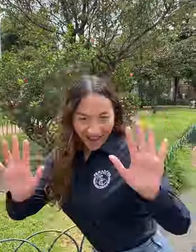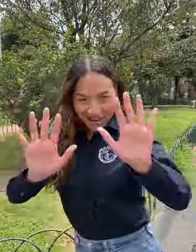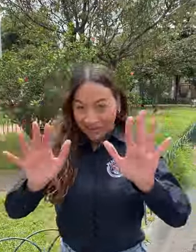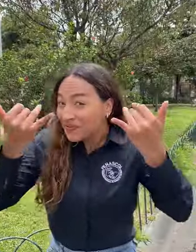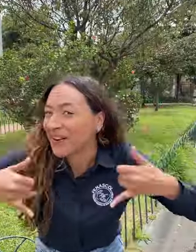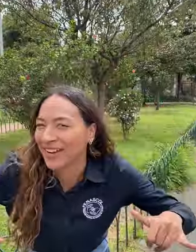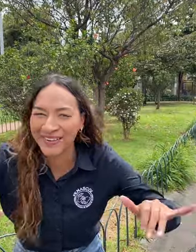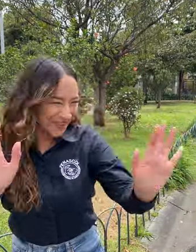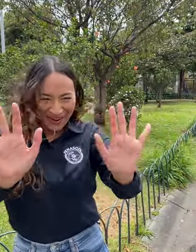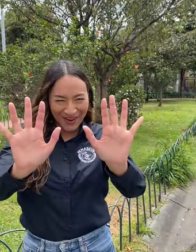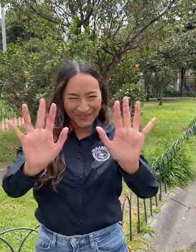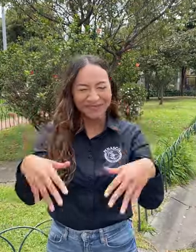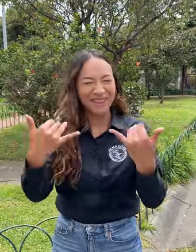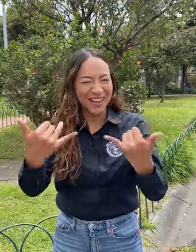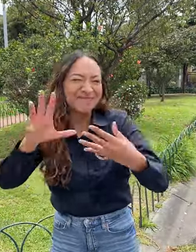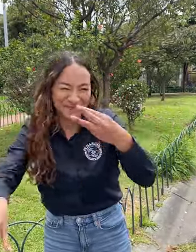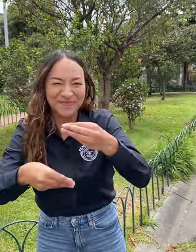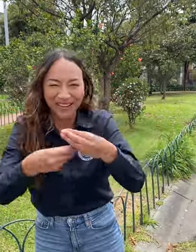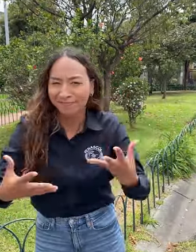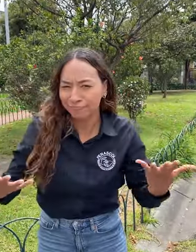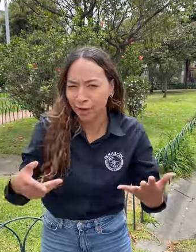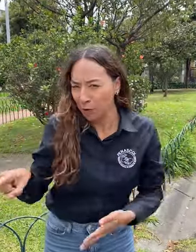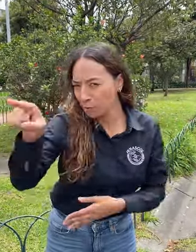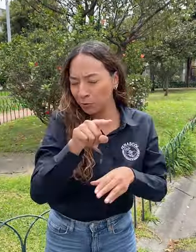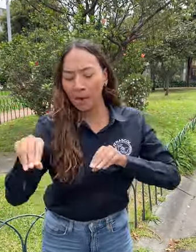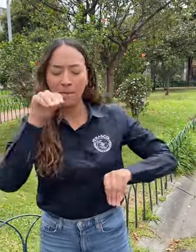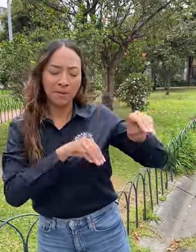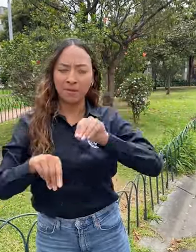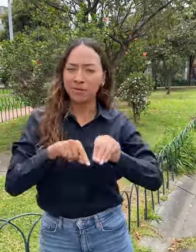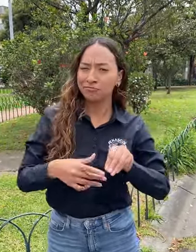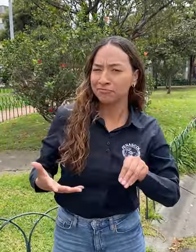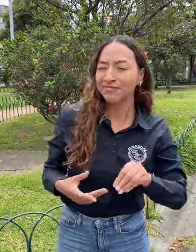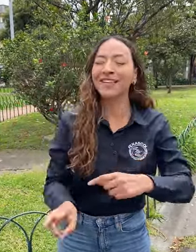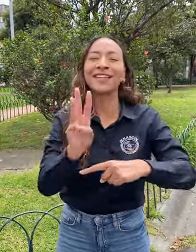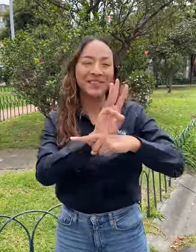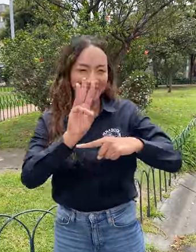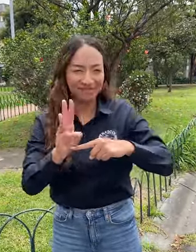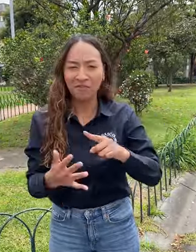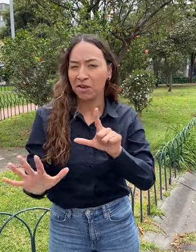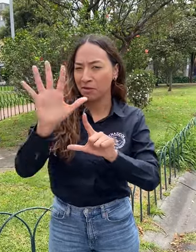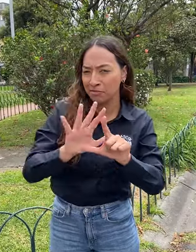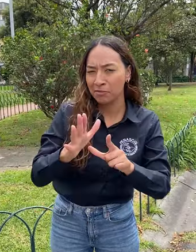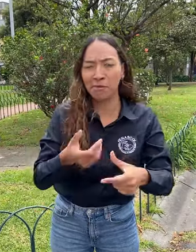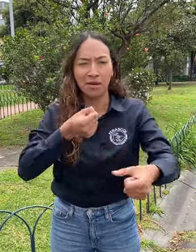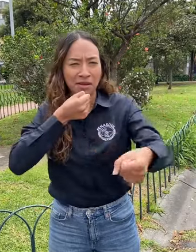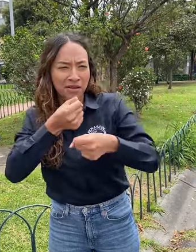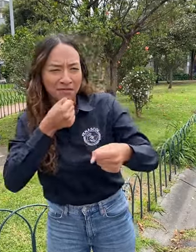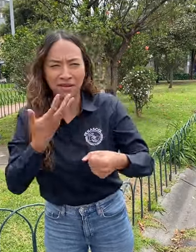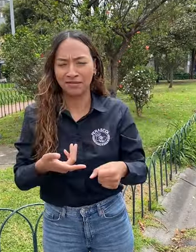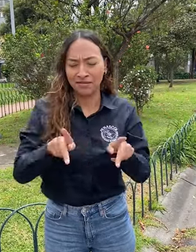¡Ey! Esto no ha finalizado. Tenemos algo más. Te invitamos a que lo hagas. Artículos en la web, documentales,